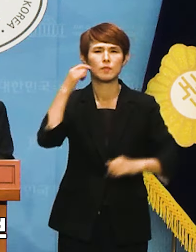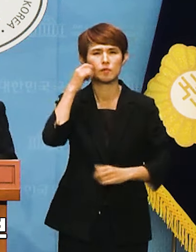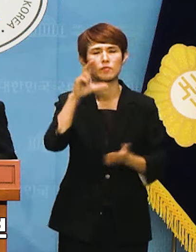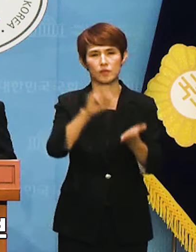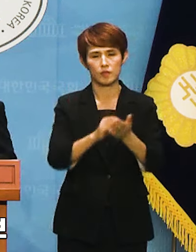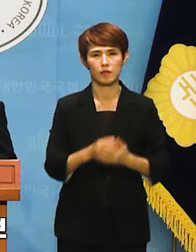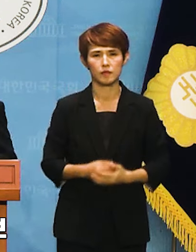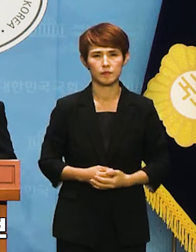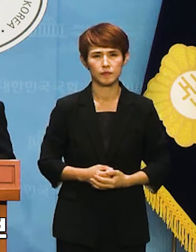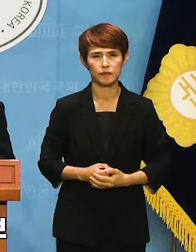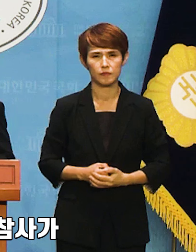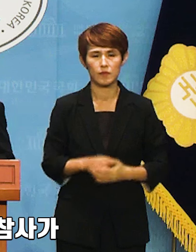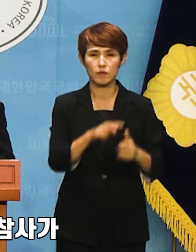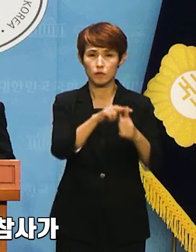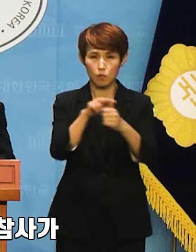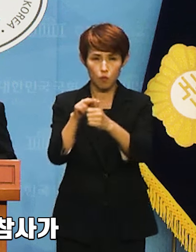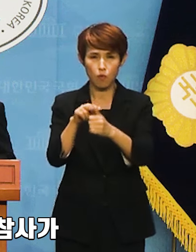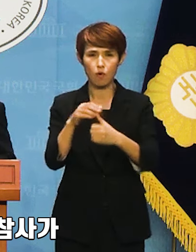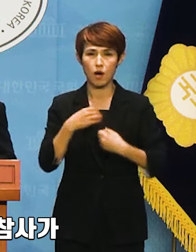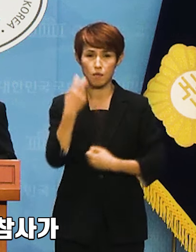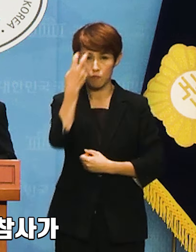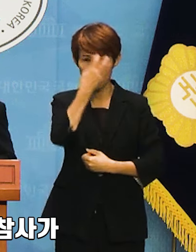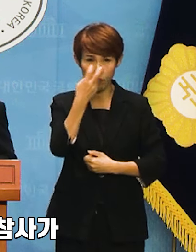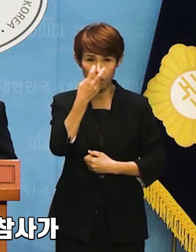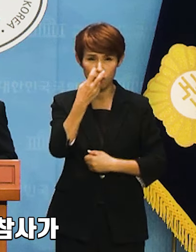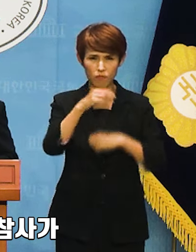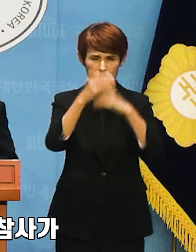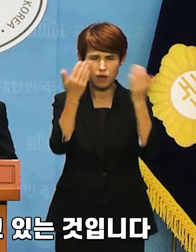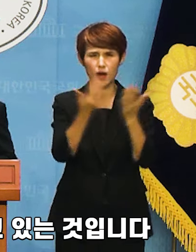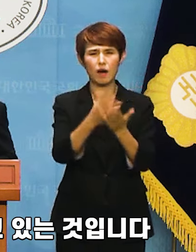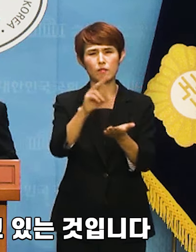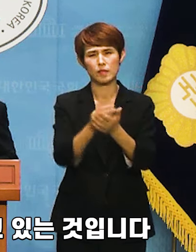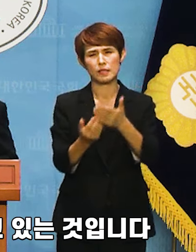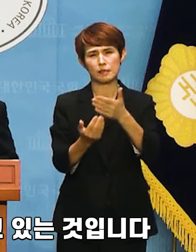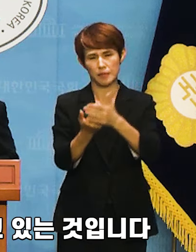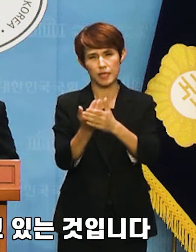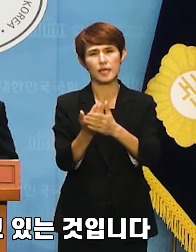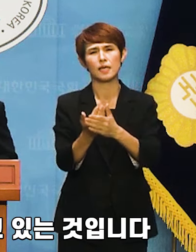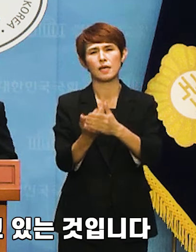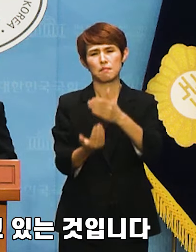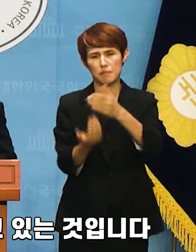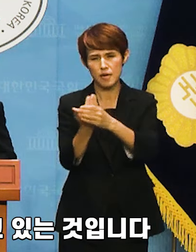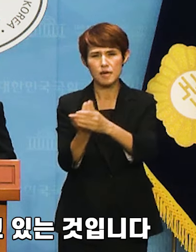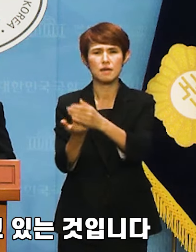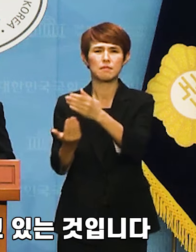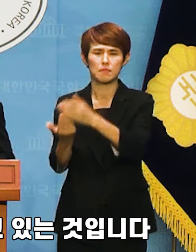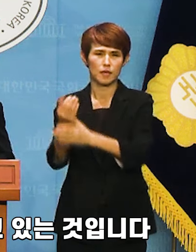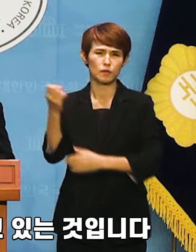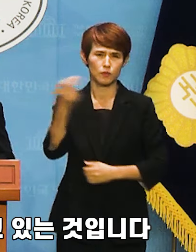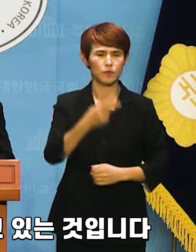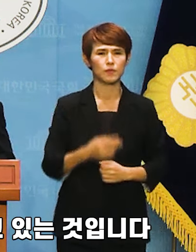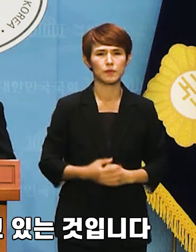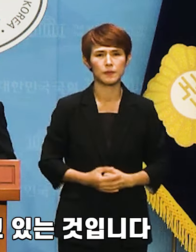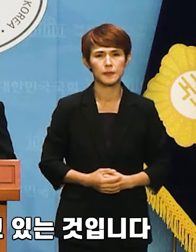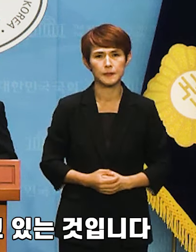안보와 정보 모든 것에 대한 참사가 하루가 멀다고 나타나고 있는 것입니다.